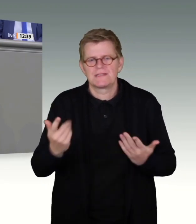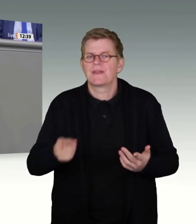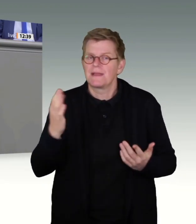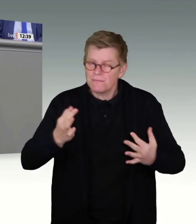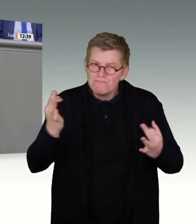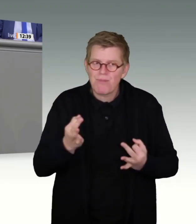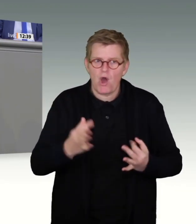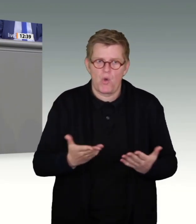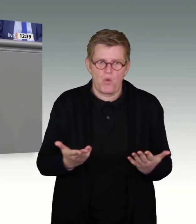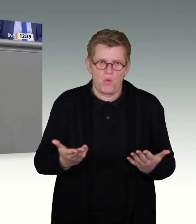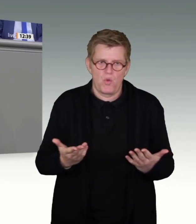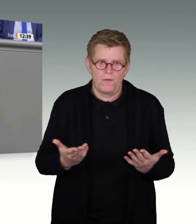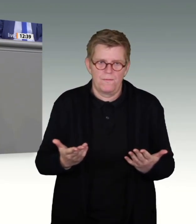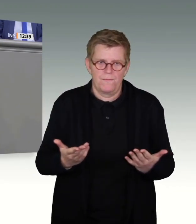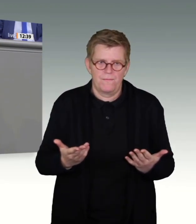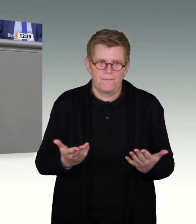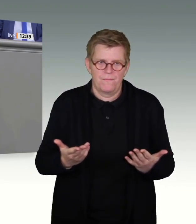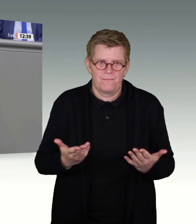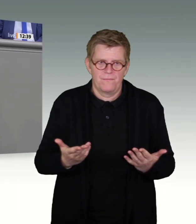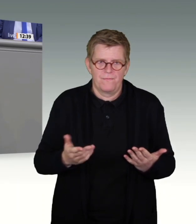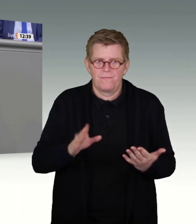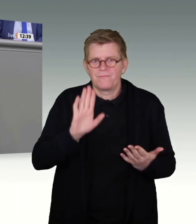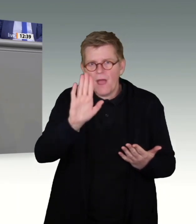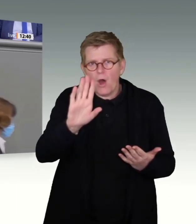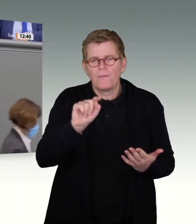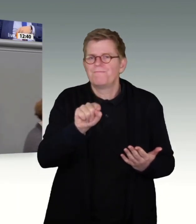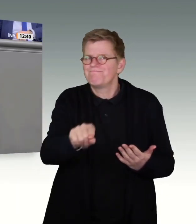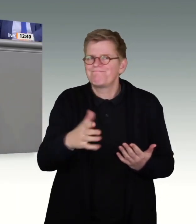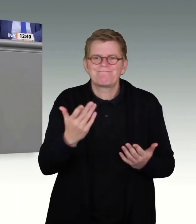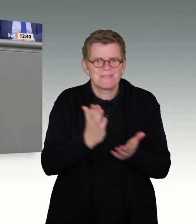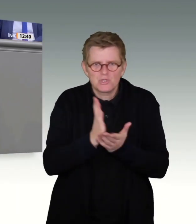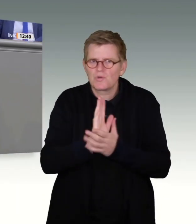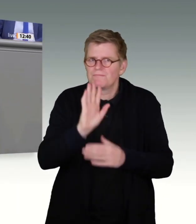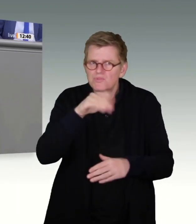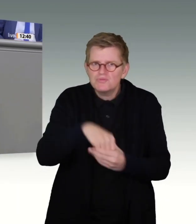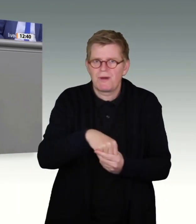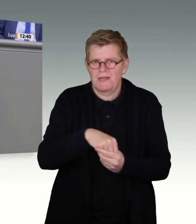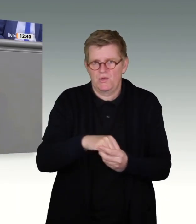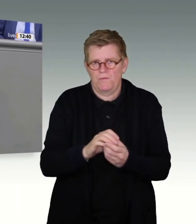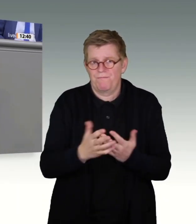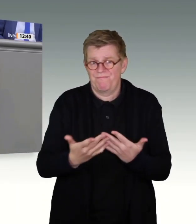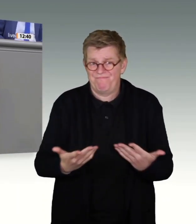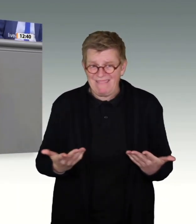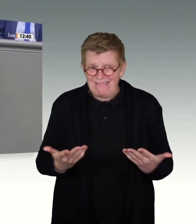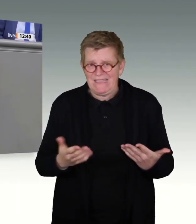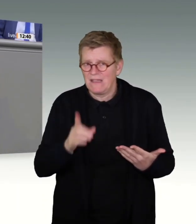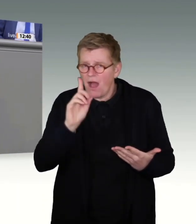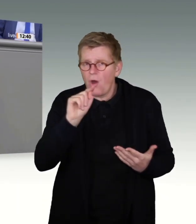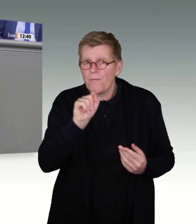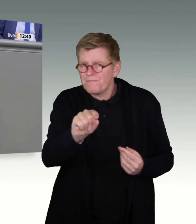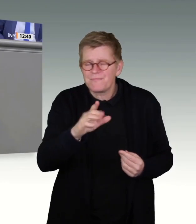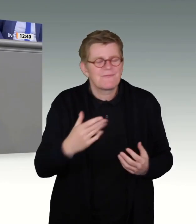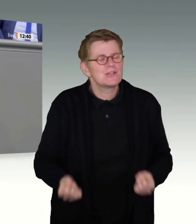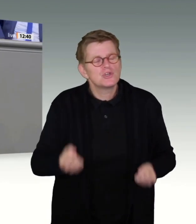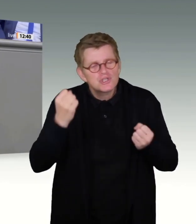anlassbezogene Speicherung schaffen, um die Aufklärung von schweren